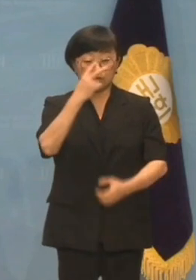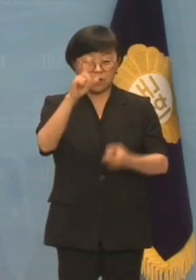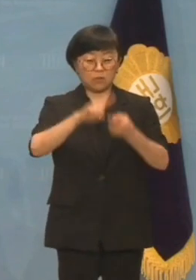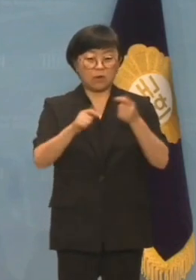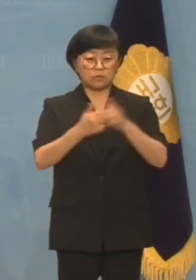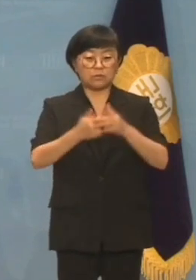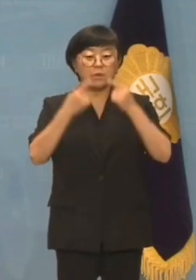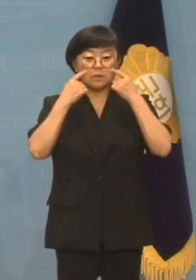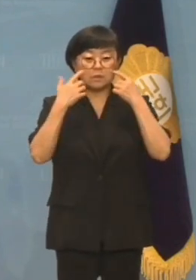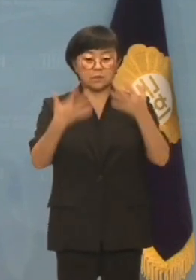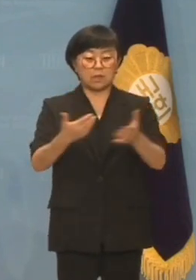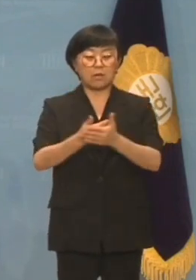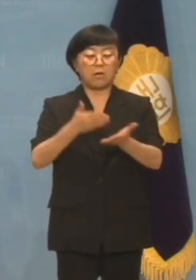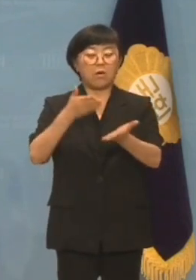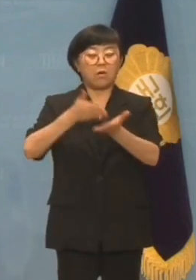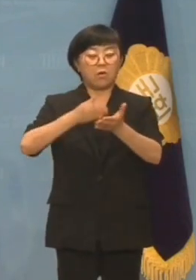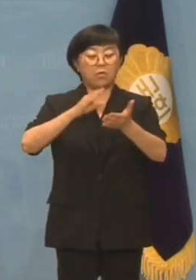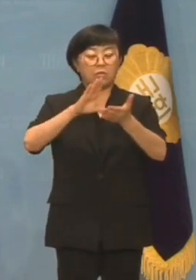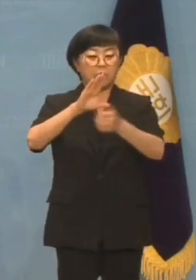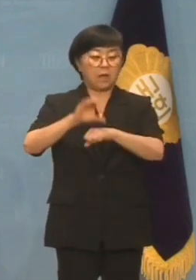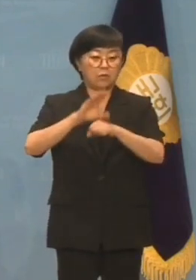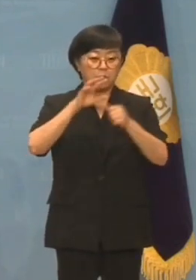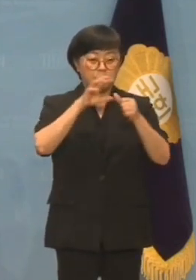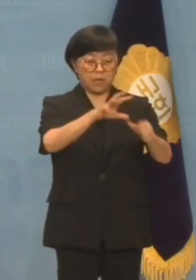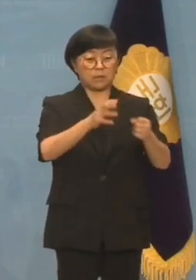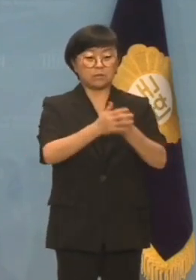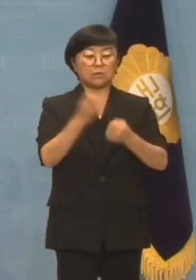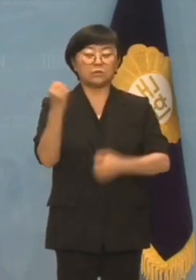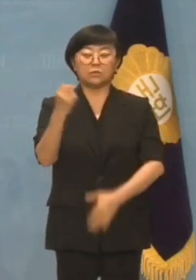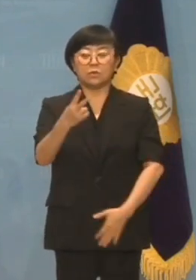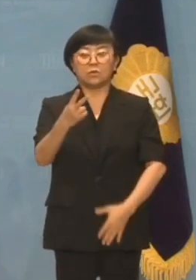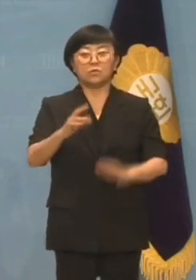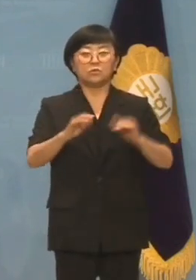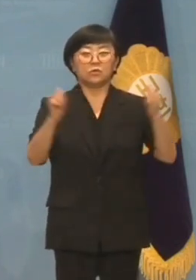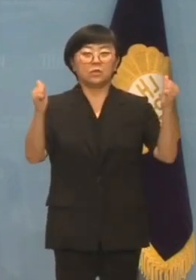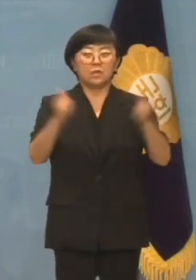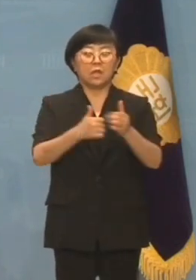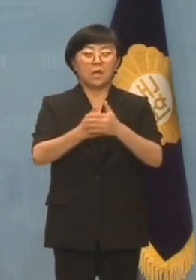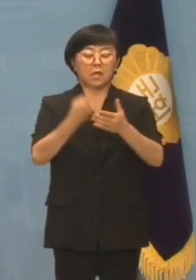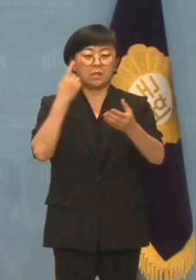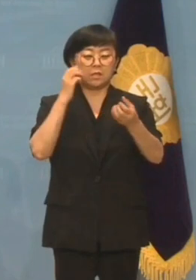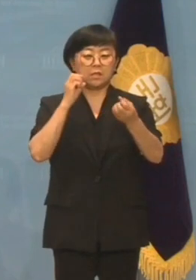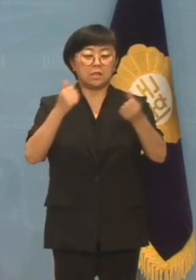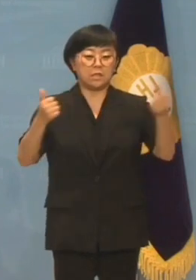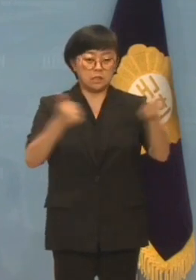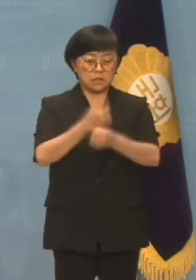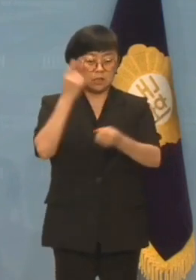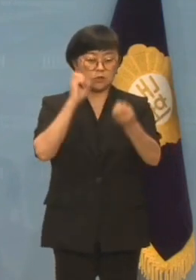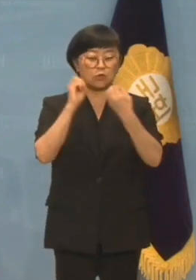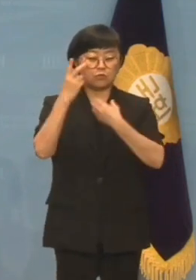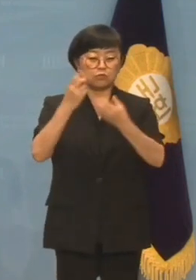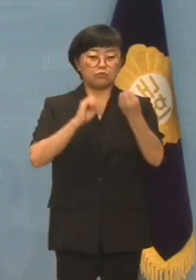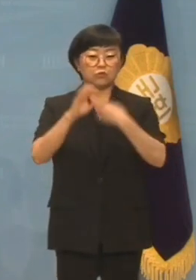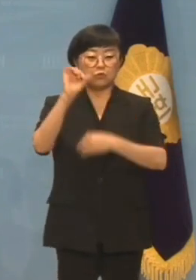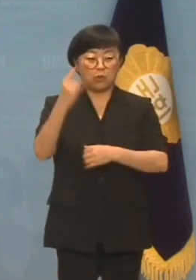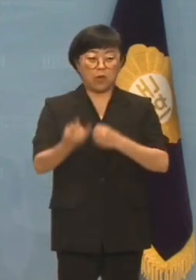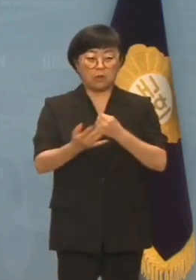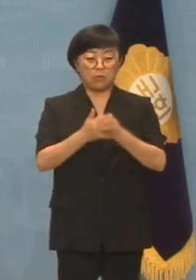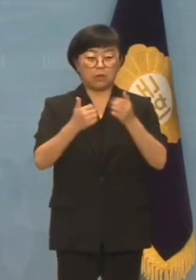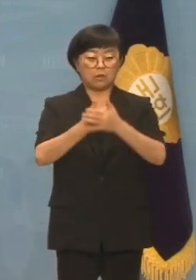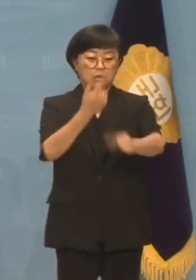남용을 넘어 명백한 언론 탄압입니다. 나아가 국회 인사청문회 및 인사청문 보도를